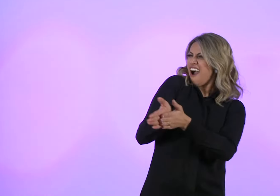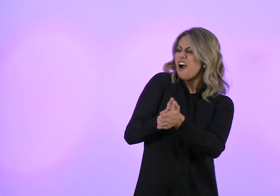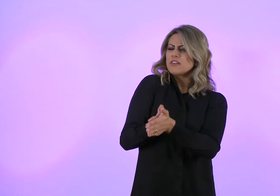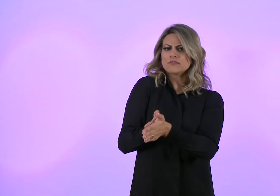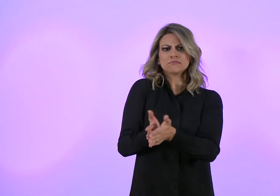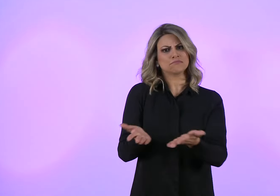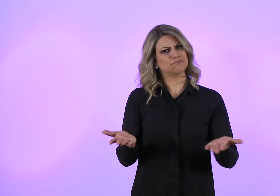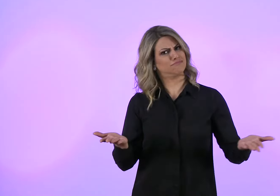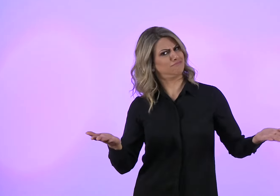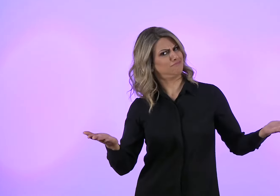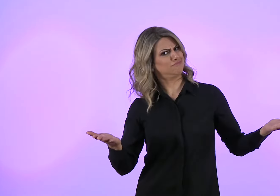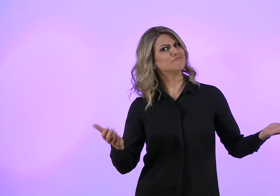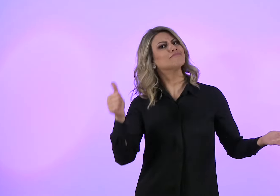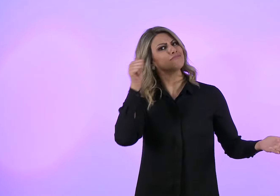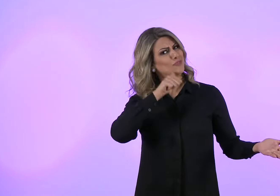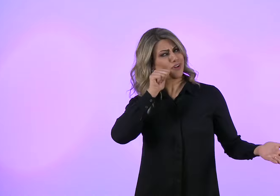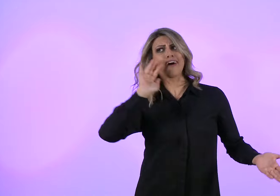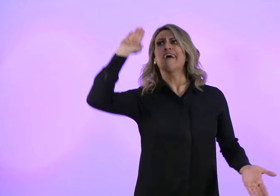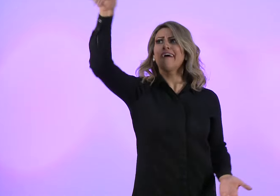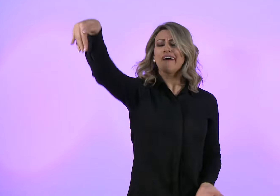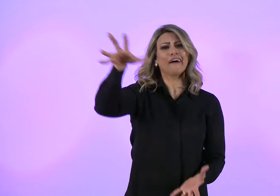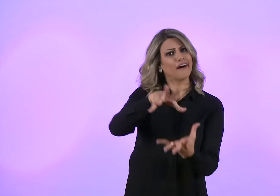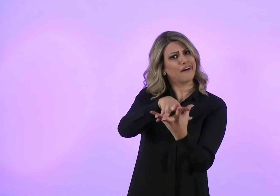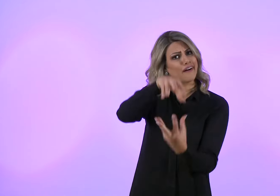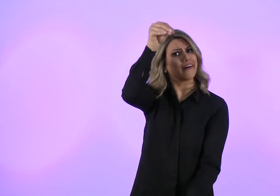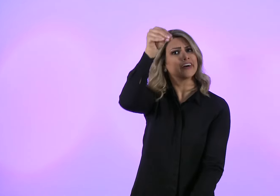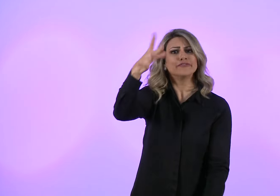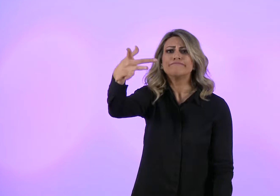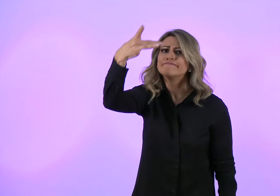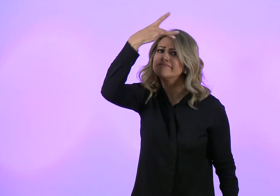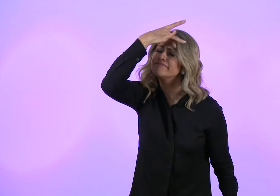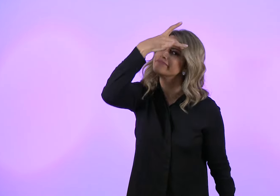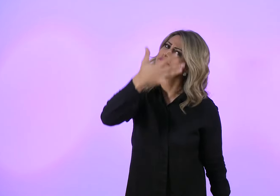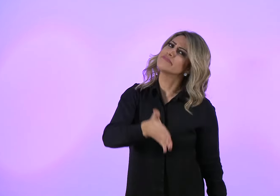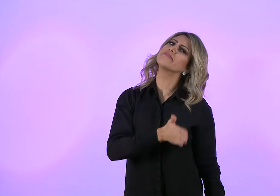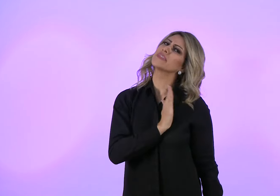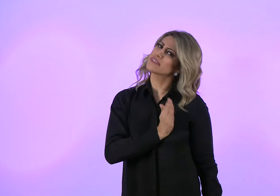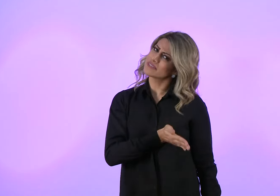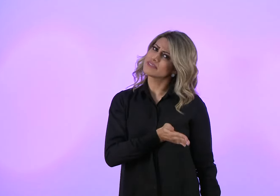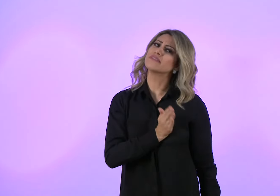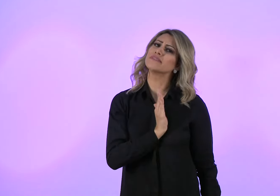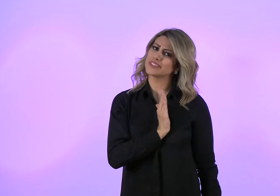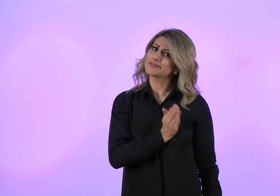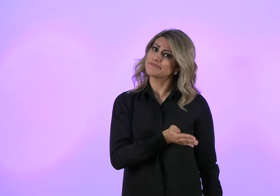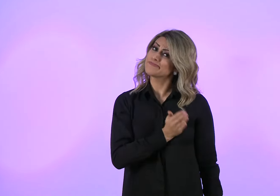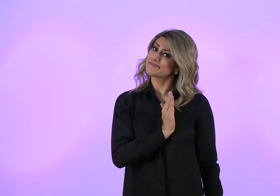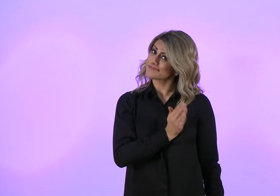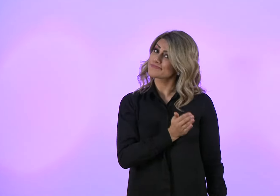Tem alma, mente e coração